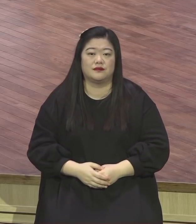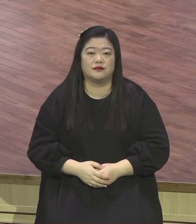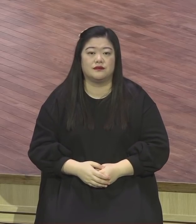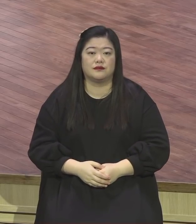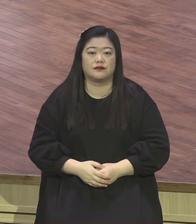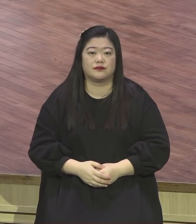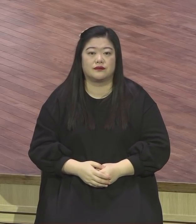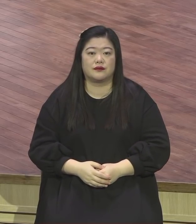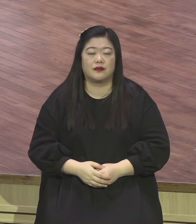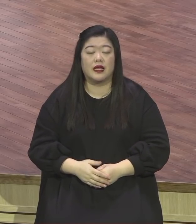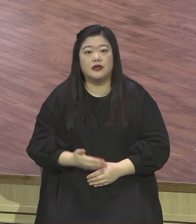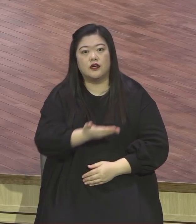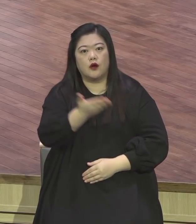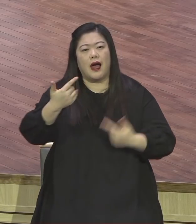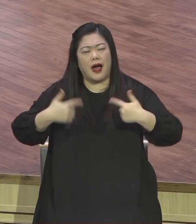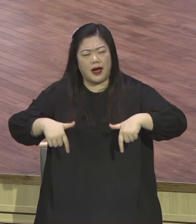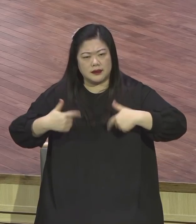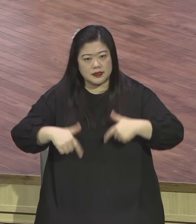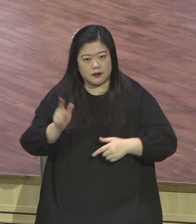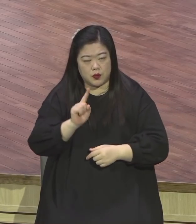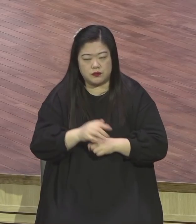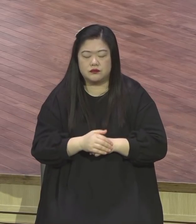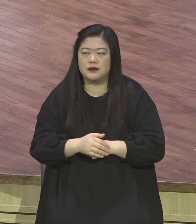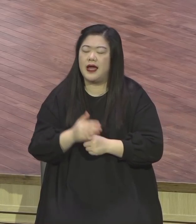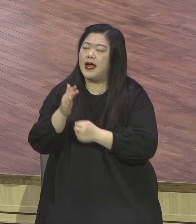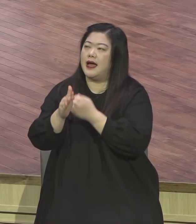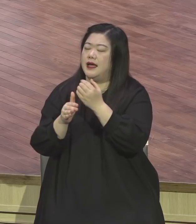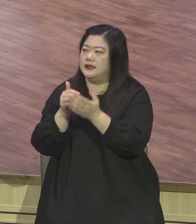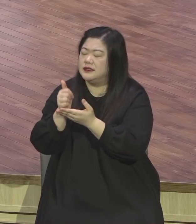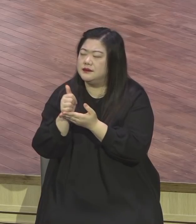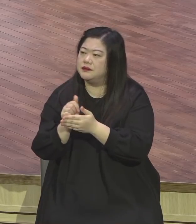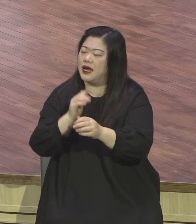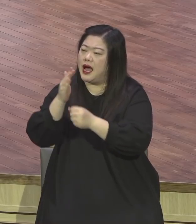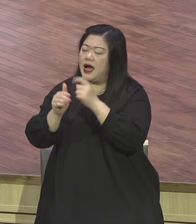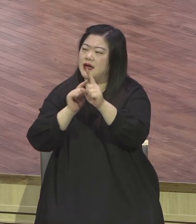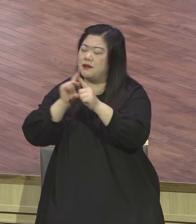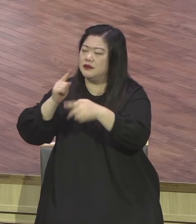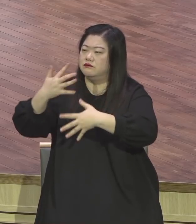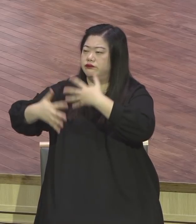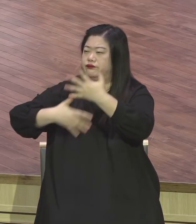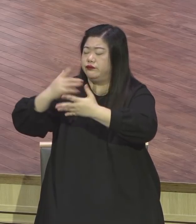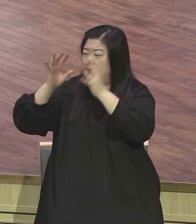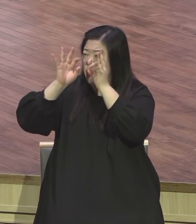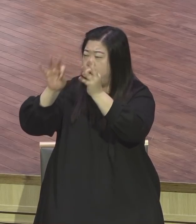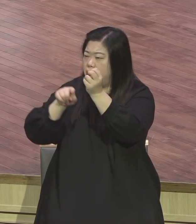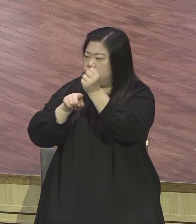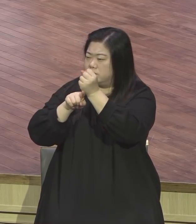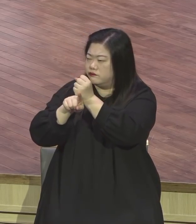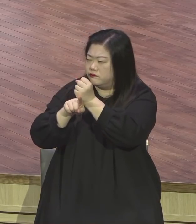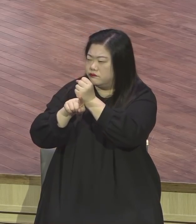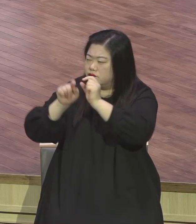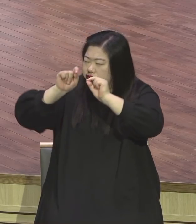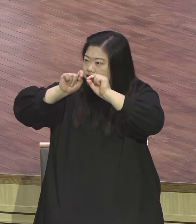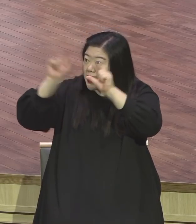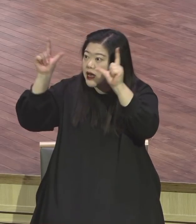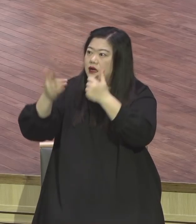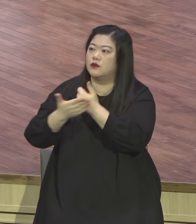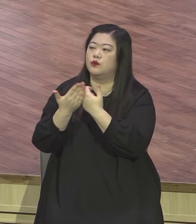말씀을 깨닫는 은혜를 주옵소서 하나님의 말씀은요. 가난한 심령이 아니면 못 깨닫습니다.